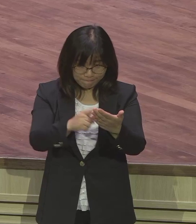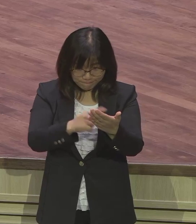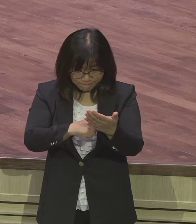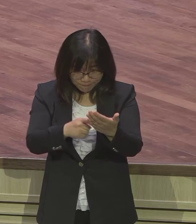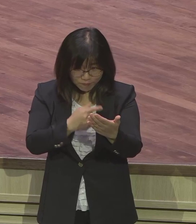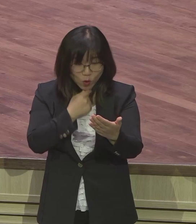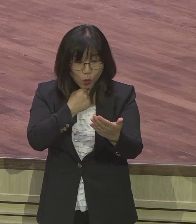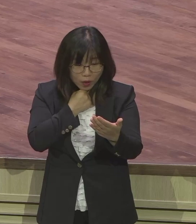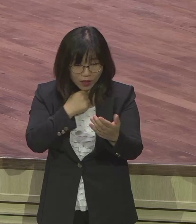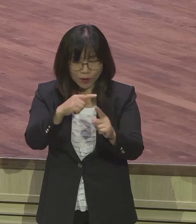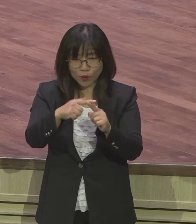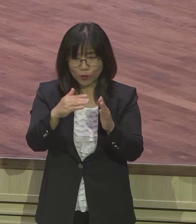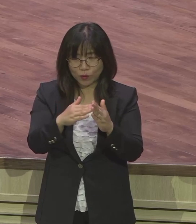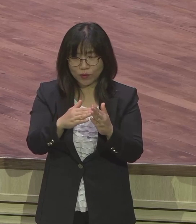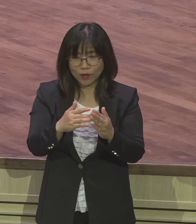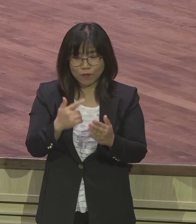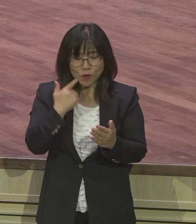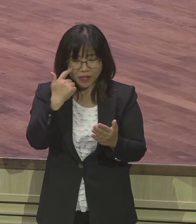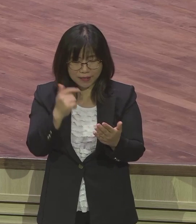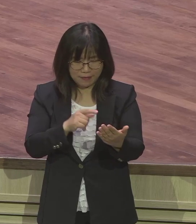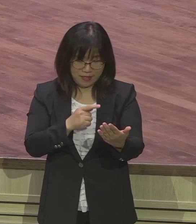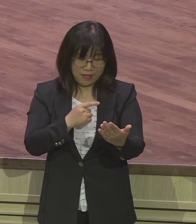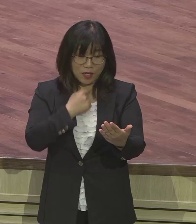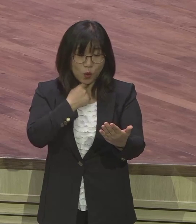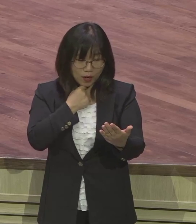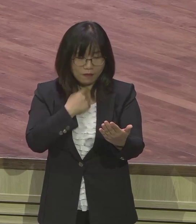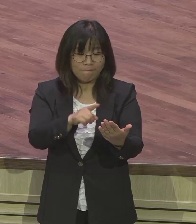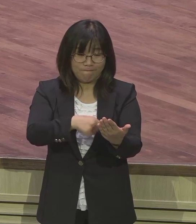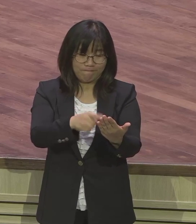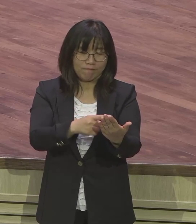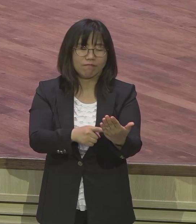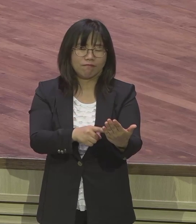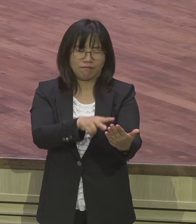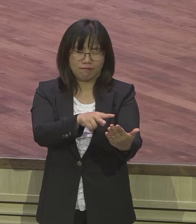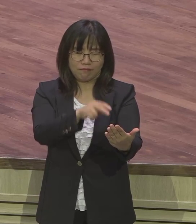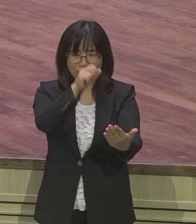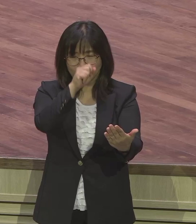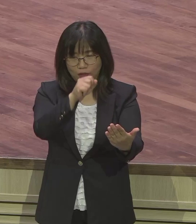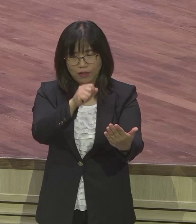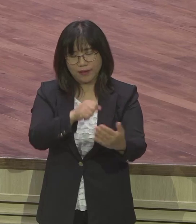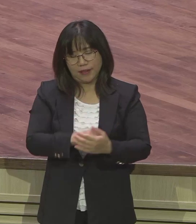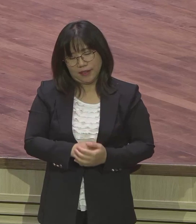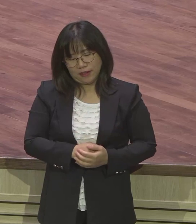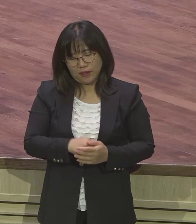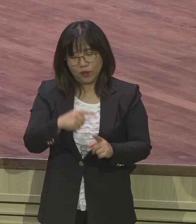앉아서 예배드리고 그런 생각 세남 사는 게 편지 않을까 무교주의자들 많이 있습니다